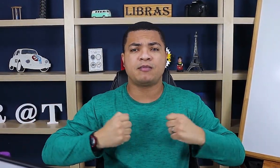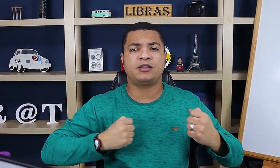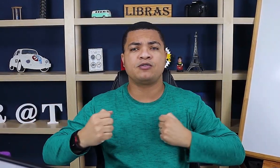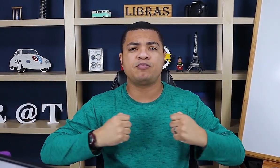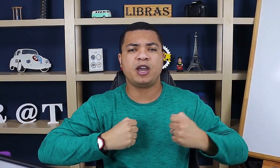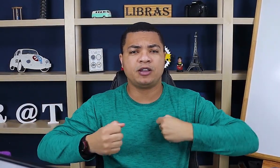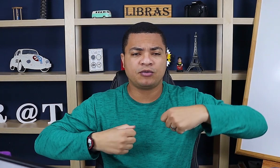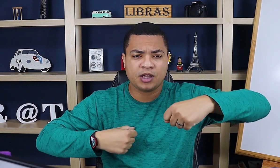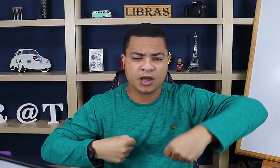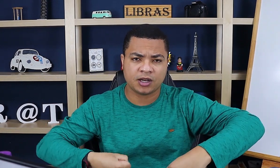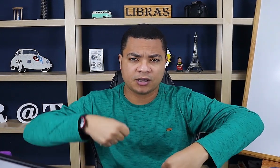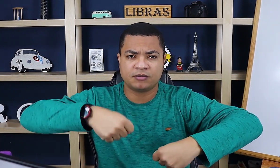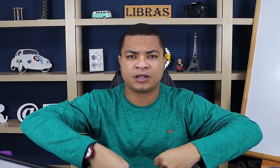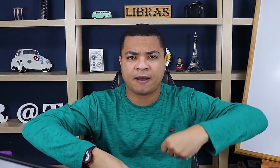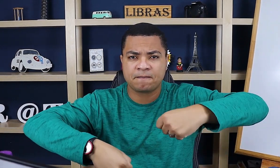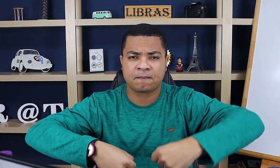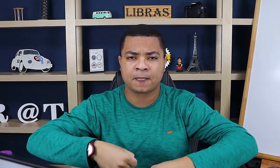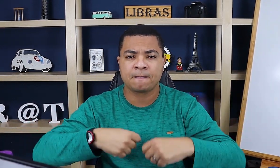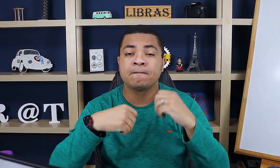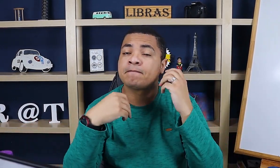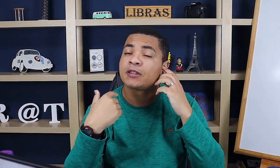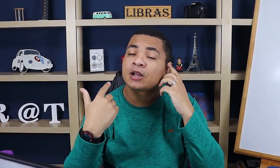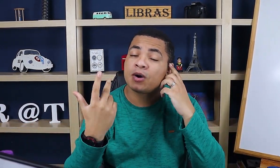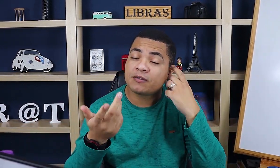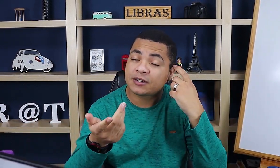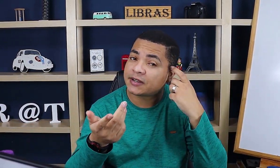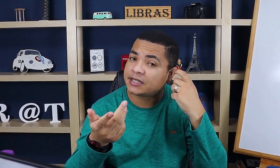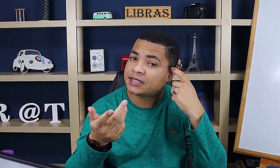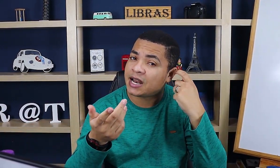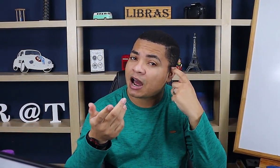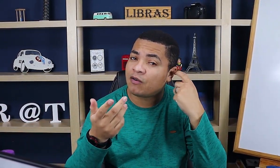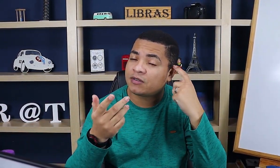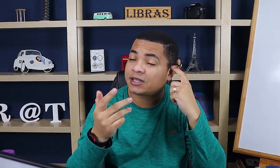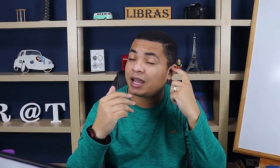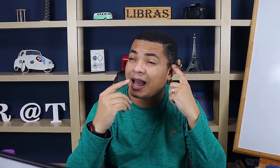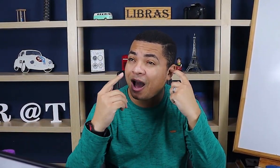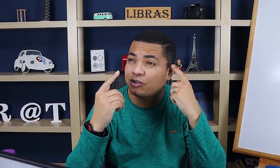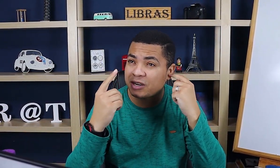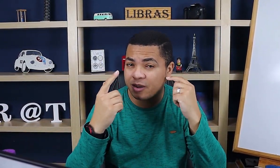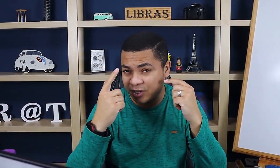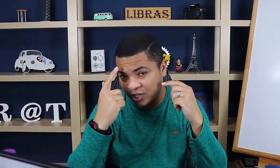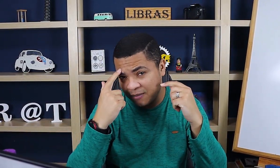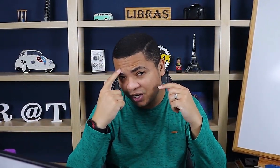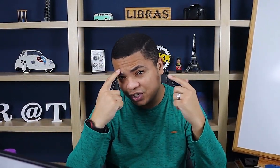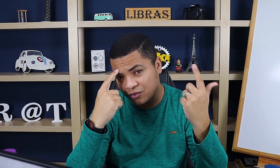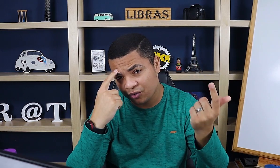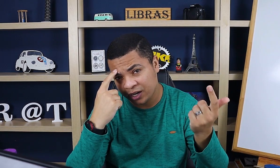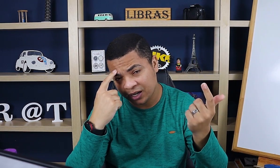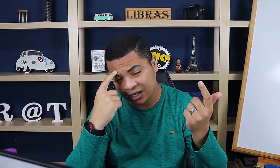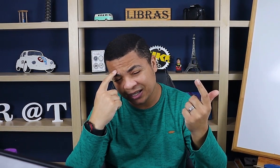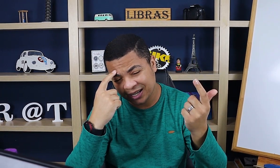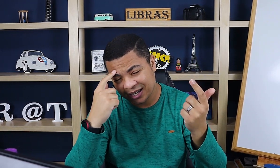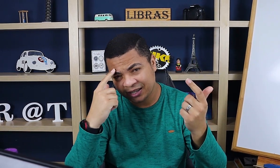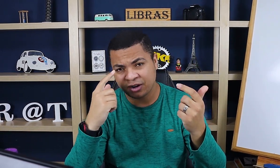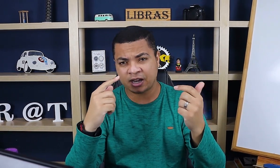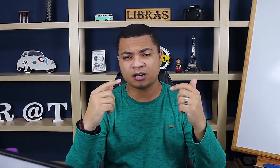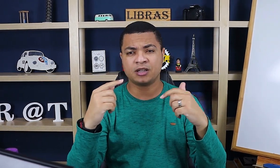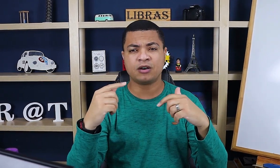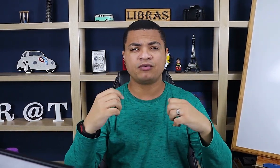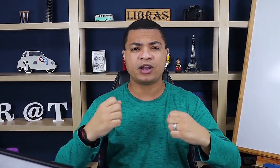Bateu no peito e anda, tá? Quando você faz esse sinal, você automaticamente já imagina o gorila, né? Então, ele é grandão, né?